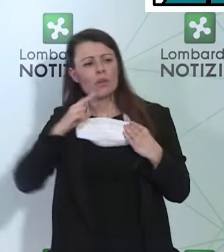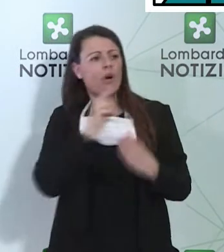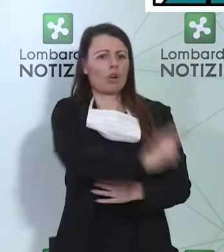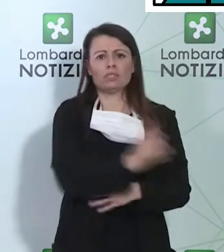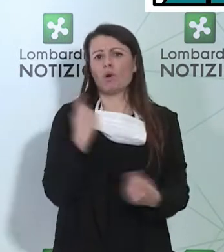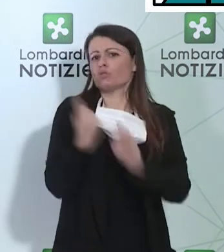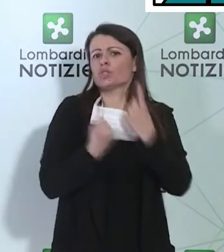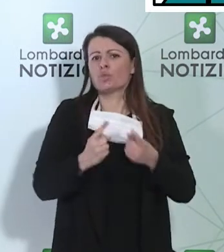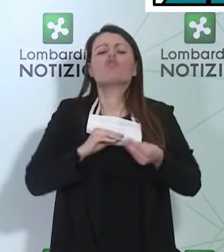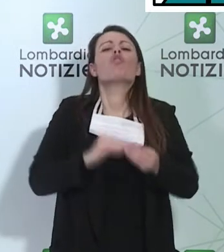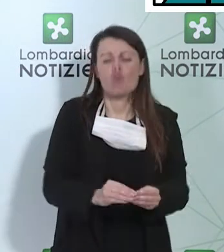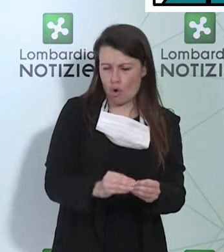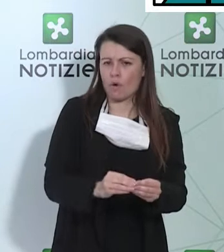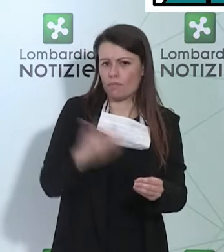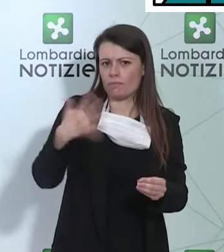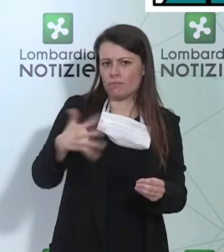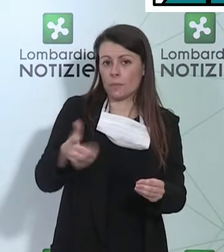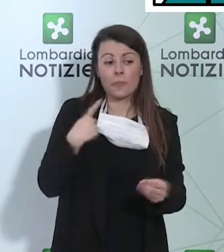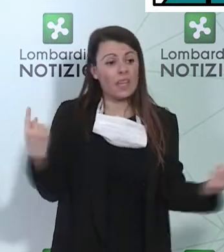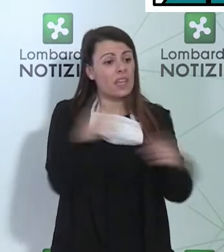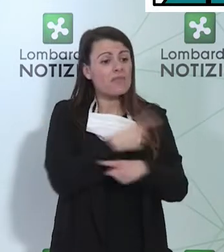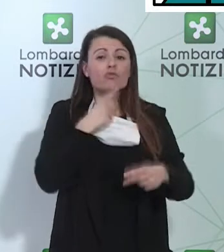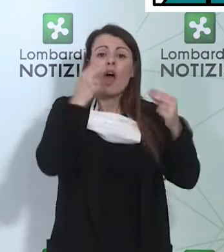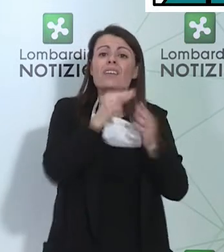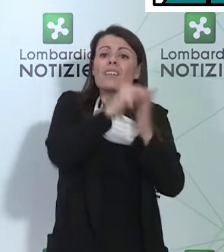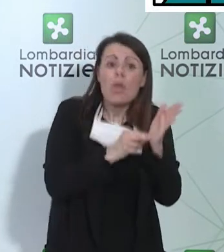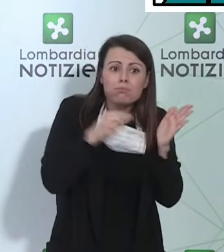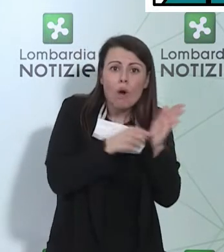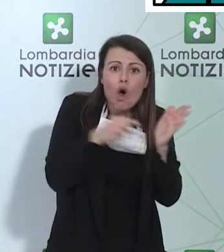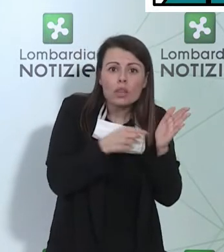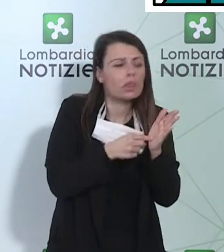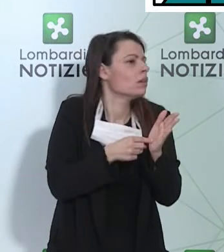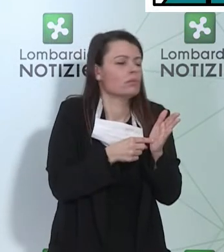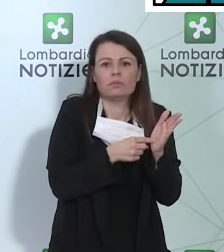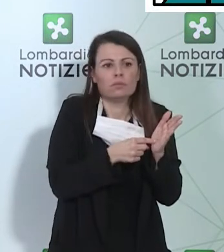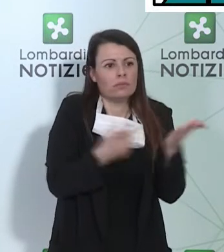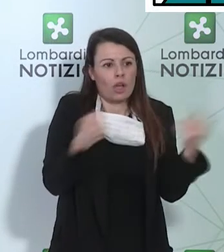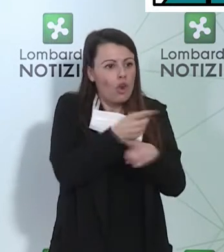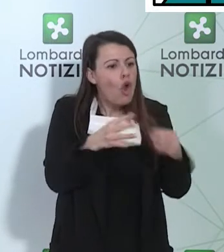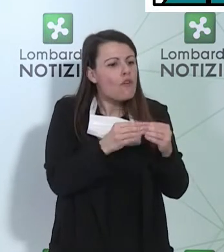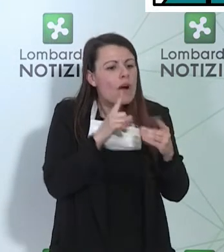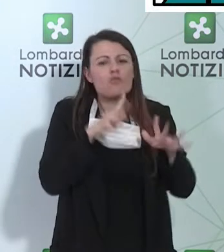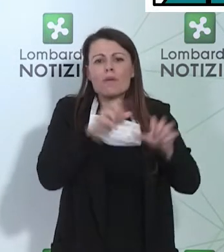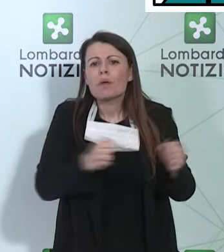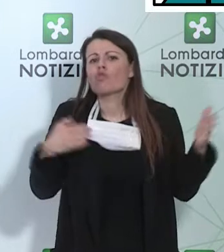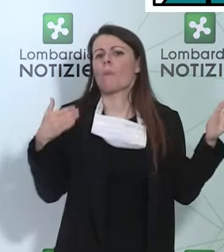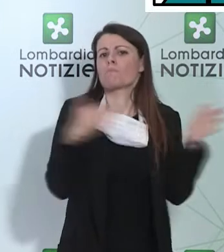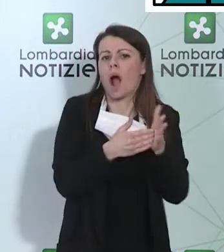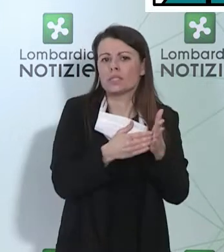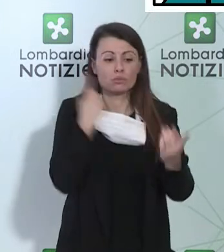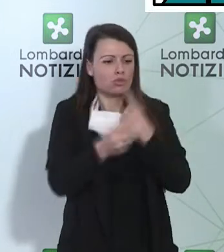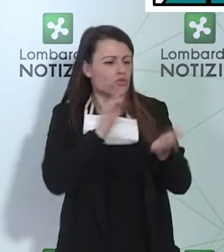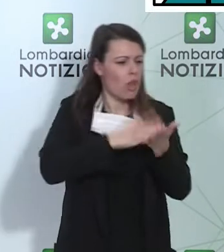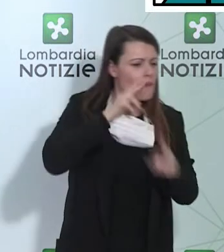la situazione. Per quanto riguarda i report stanno facendo tutto quanto necessario, stanno valutando, stanno